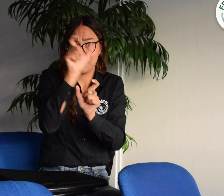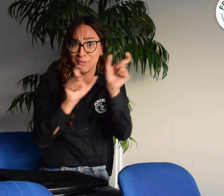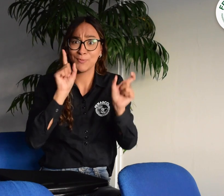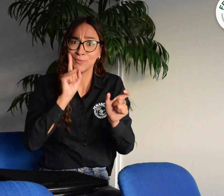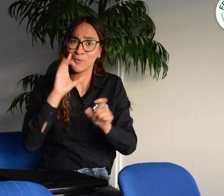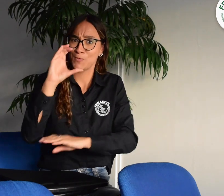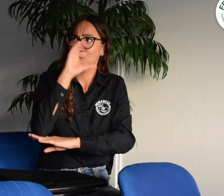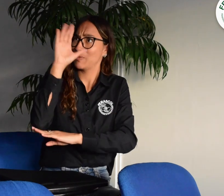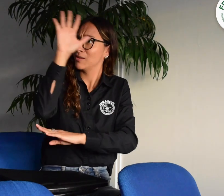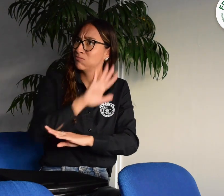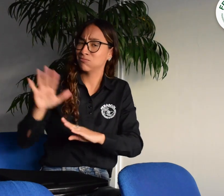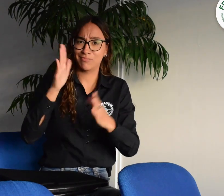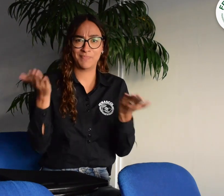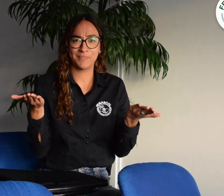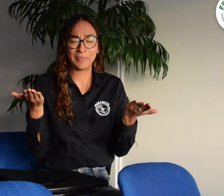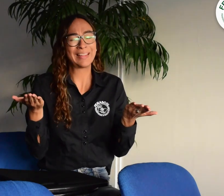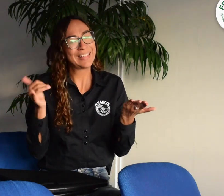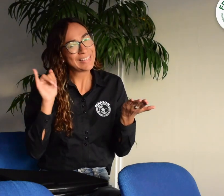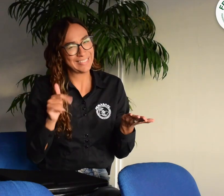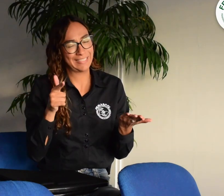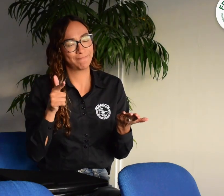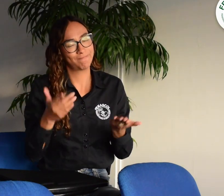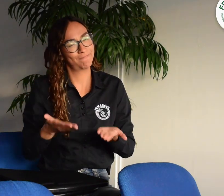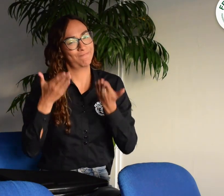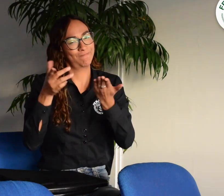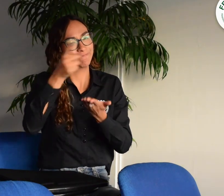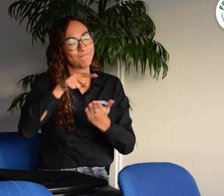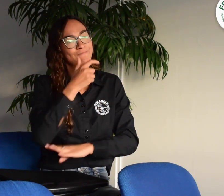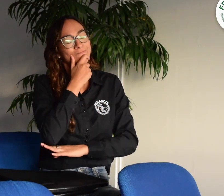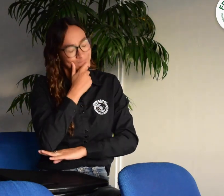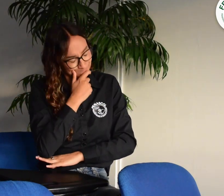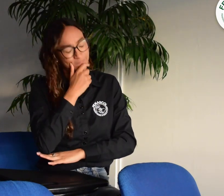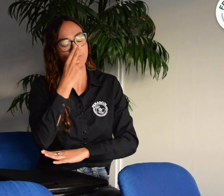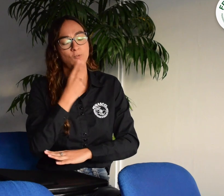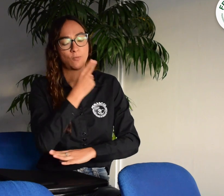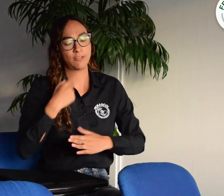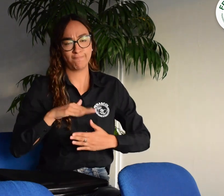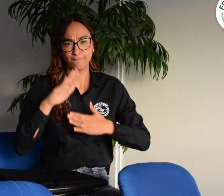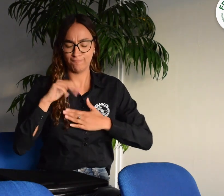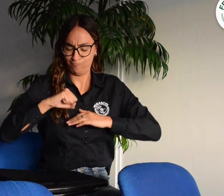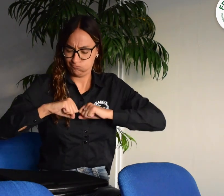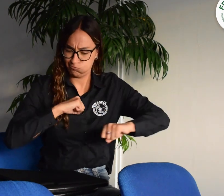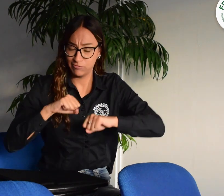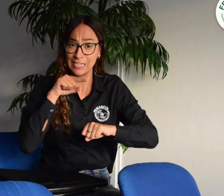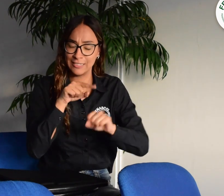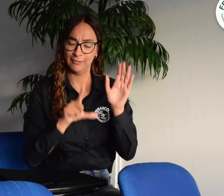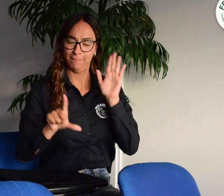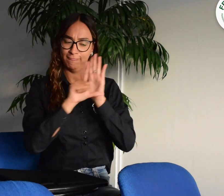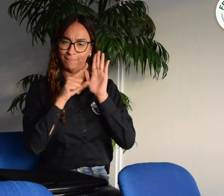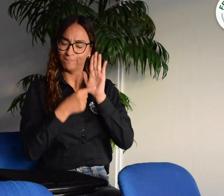aportar y poder llevar a cabo la normalización de la lengua. Y entonces, ¿tú, persona sorda, qué te comprometes a hacer en torno al